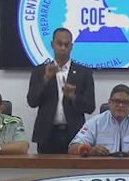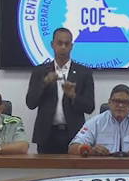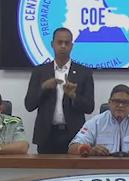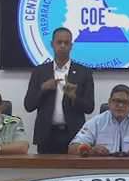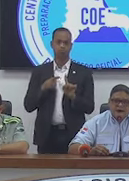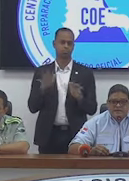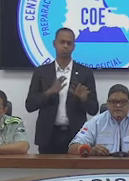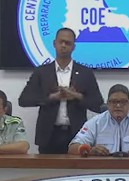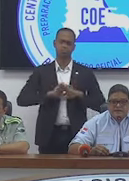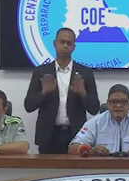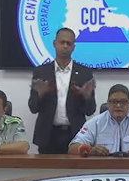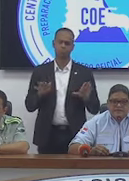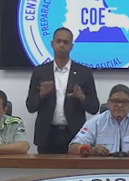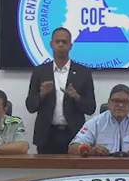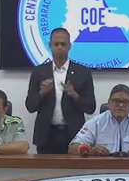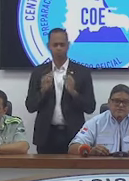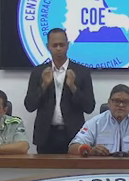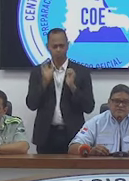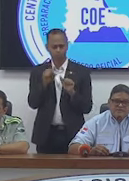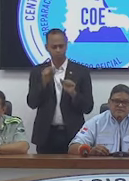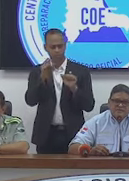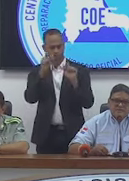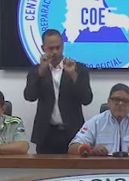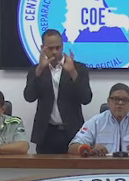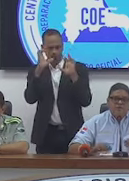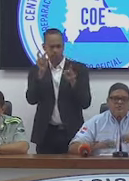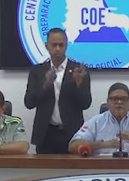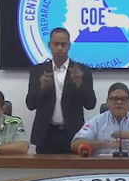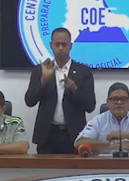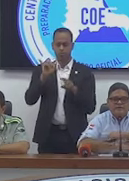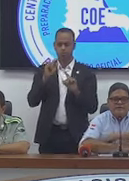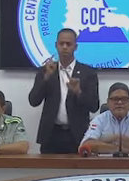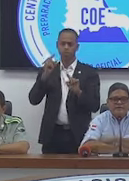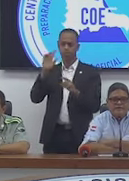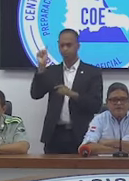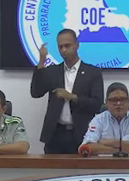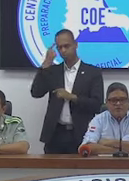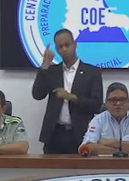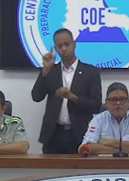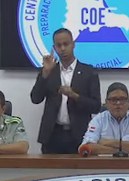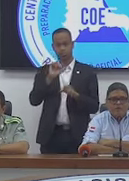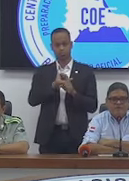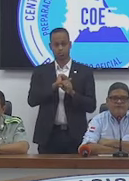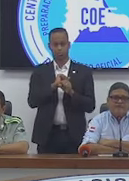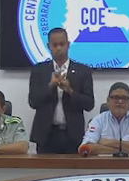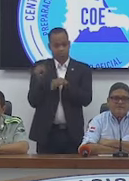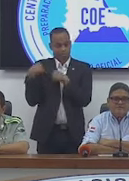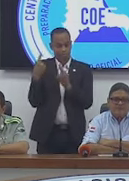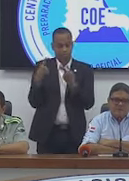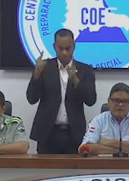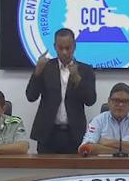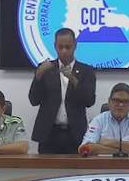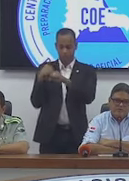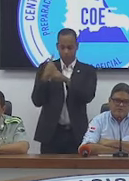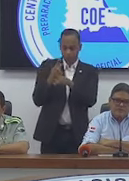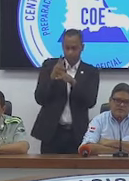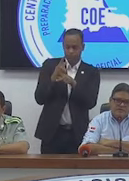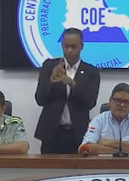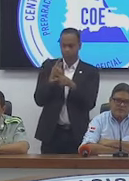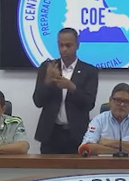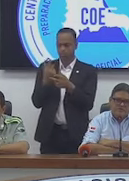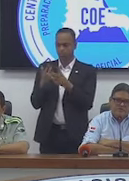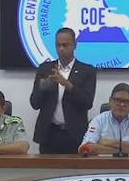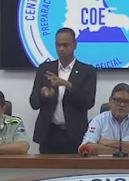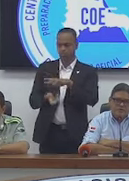de no bajar la intención del superior gobierno para evitar de que lo que hemos logrado hasta ahora, con la reducción